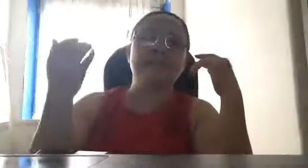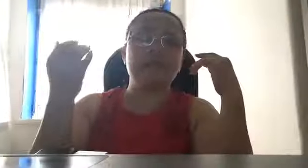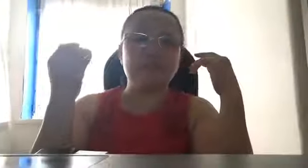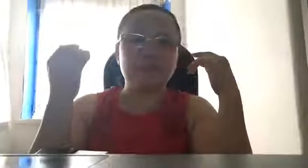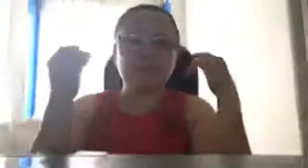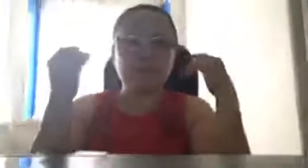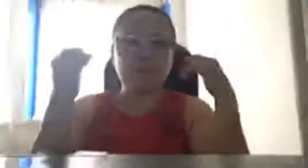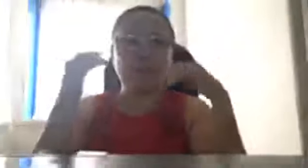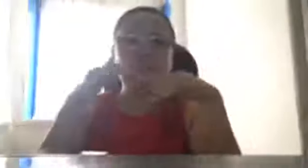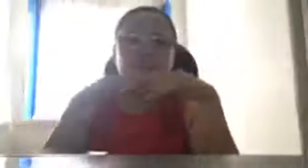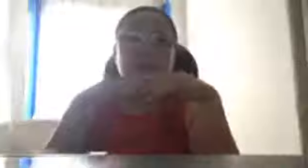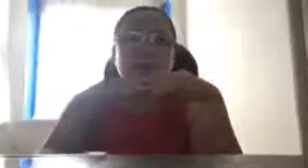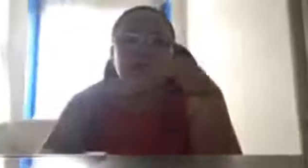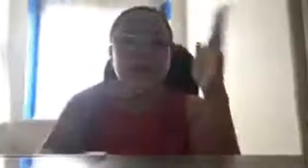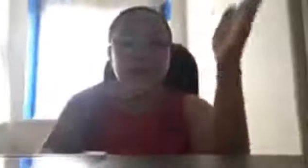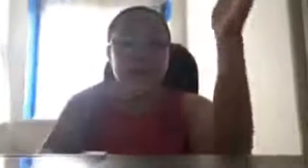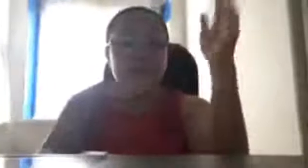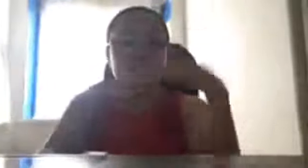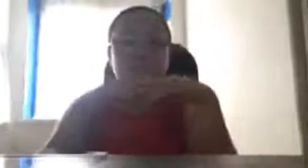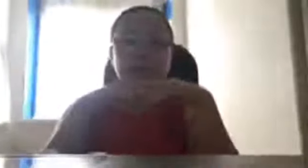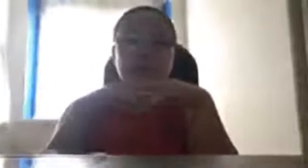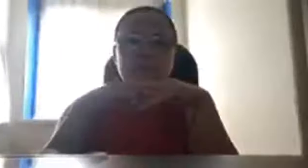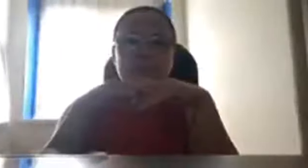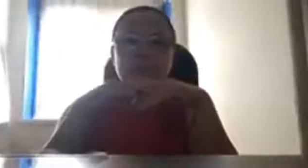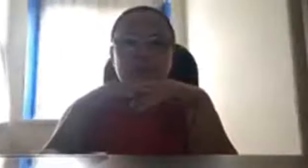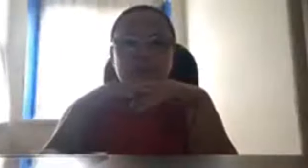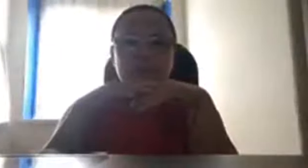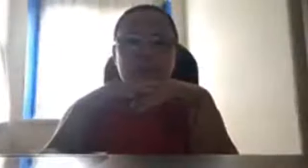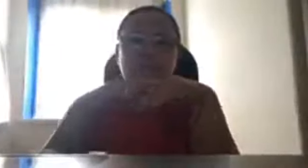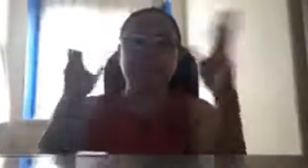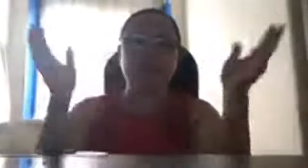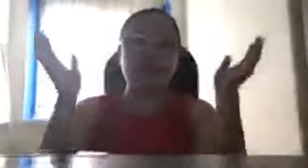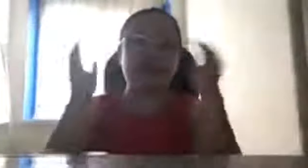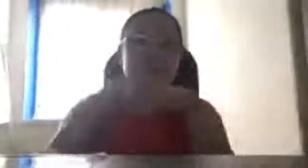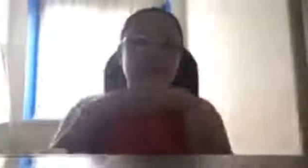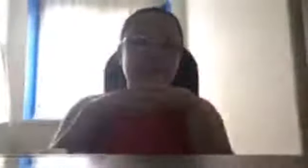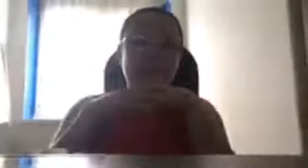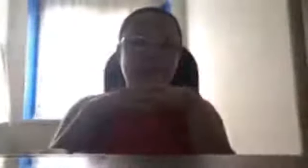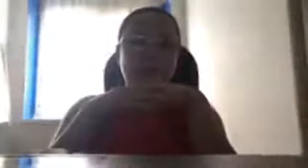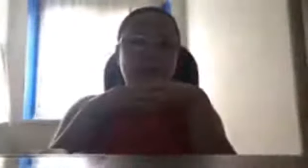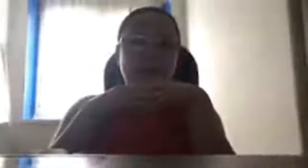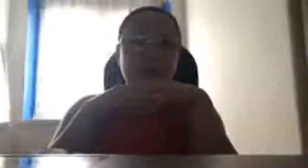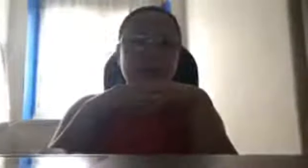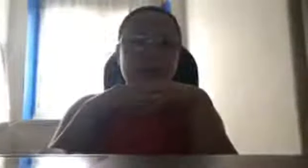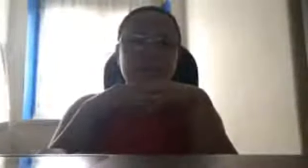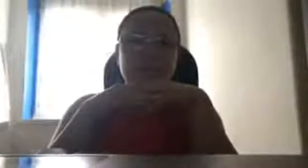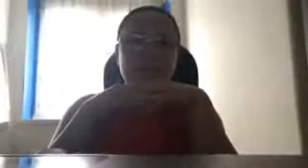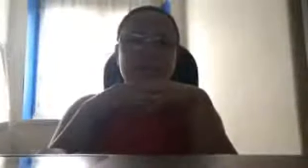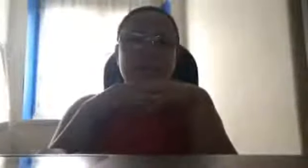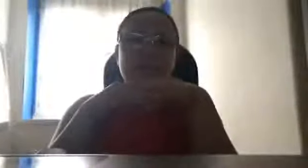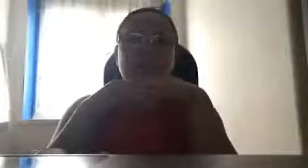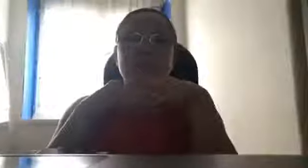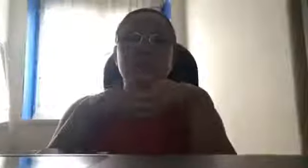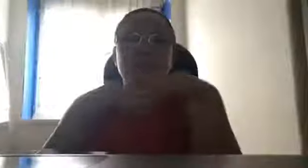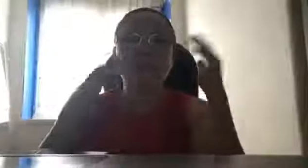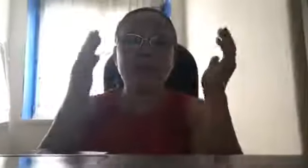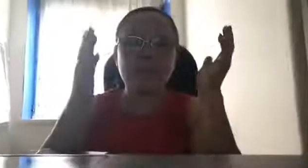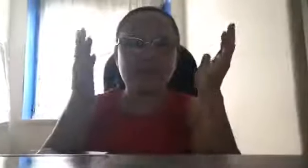sa Kongreso, kayo, pinapupunta kayo sa kabundukan, pahahawakin kayo ng baril, tuturoan kayong